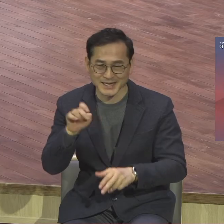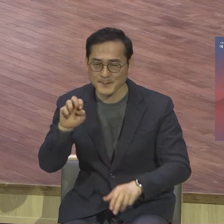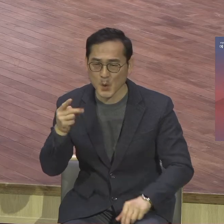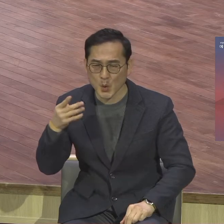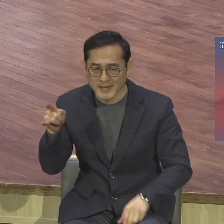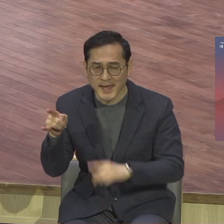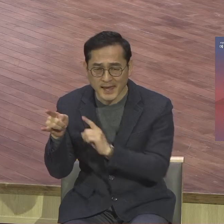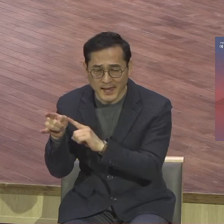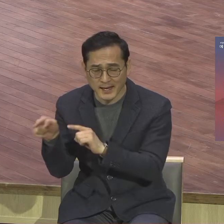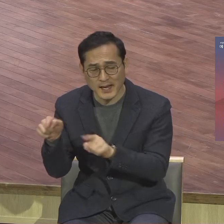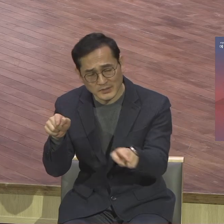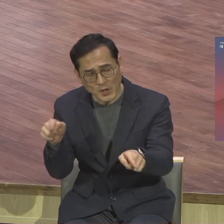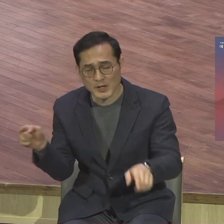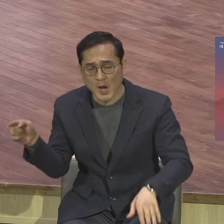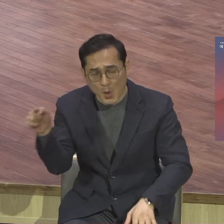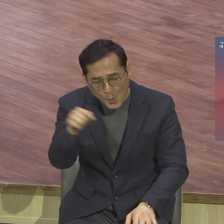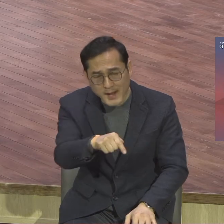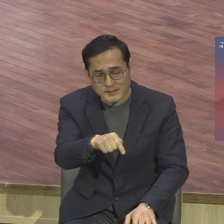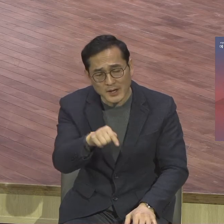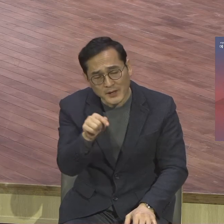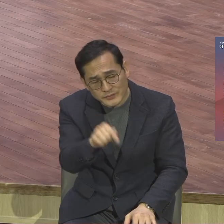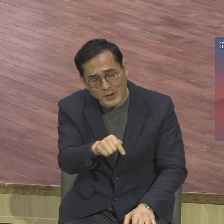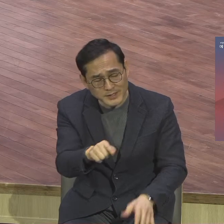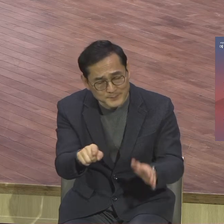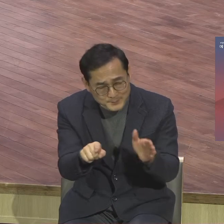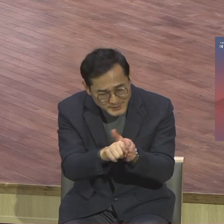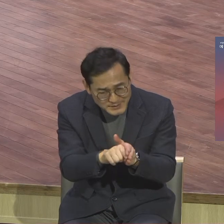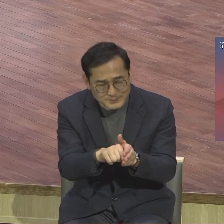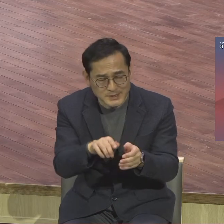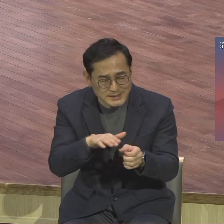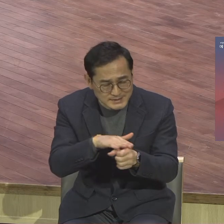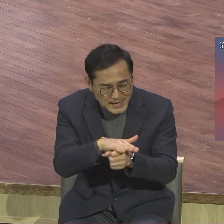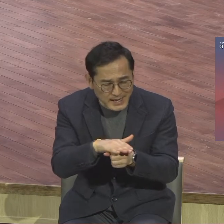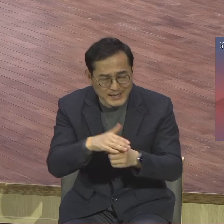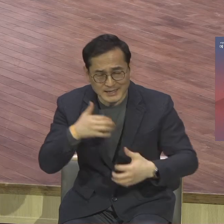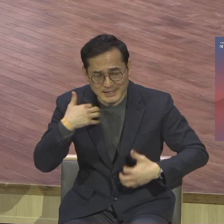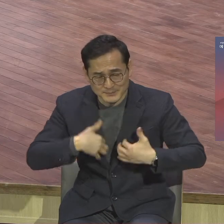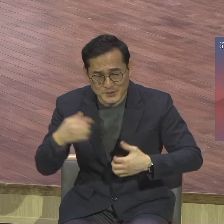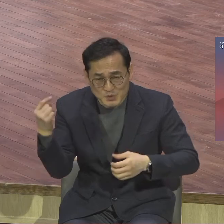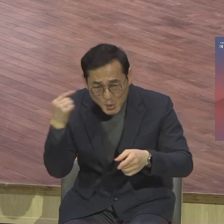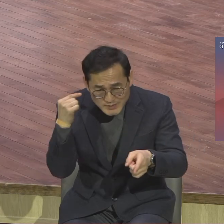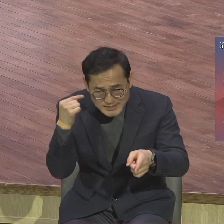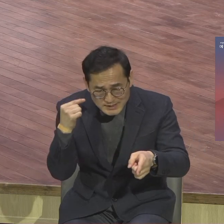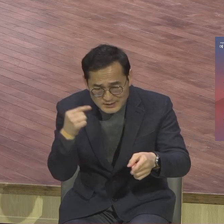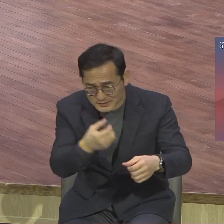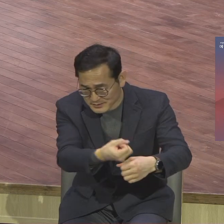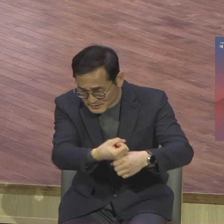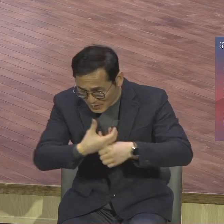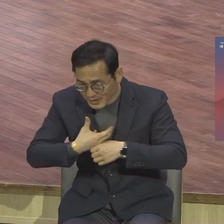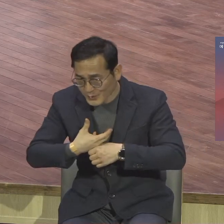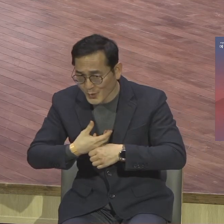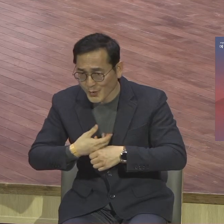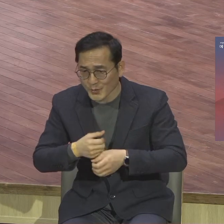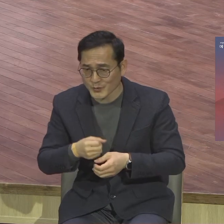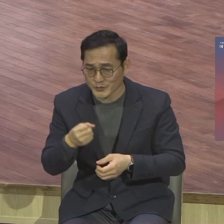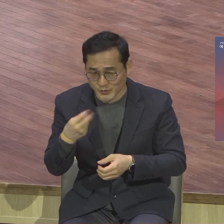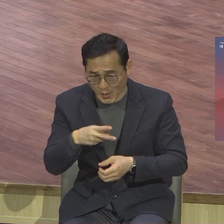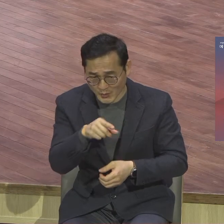너희에게로부터 와서 너희 믿음과 사랑의 기쁜 소식을 우리에게 전하고 또 너희가 항상